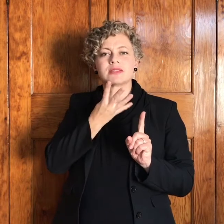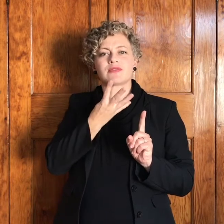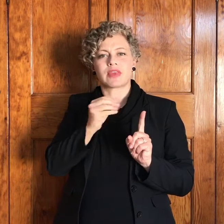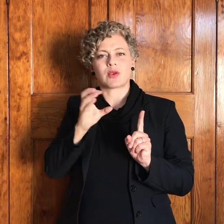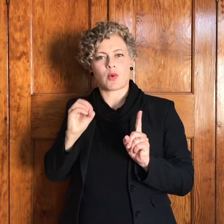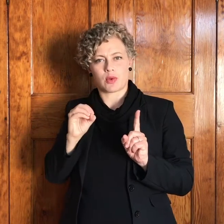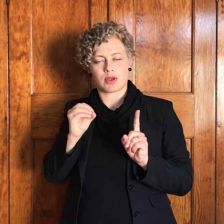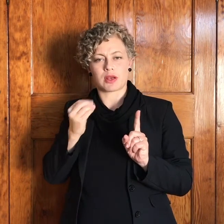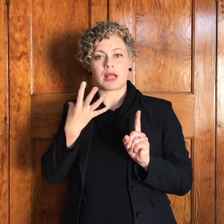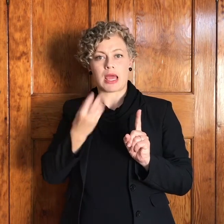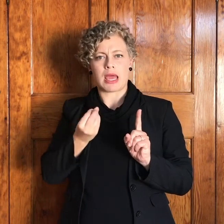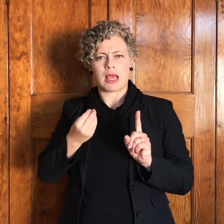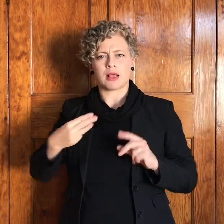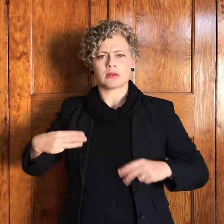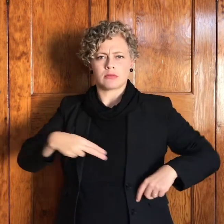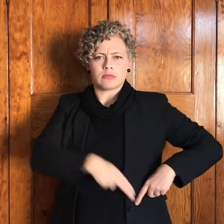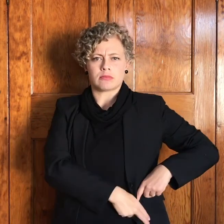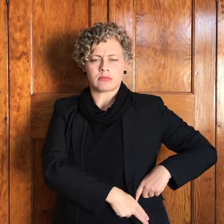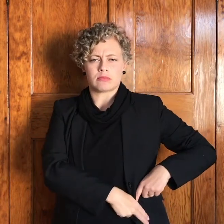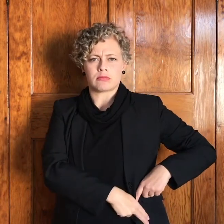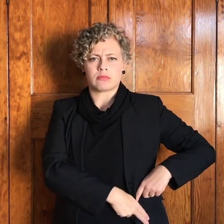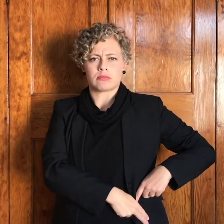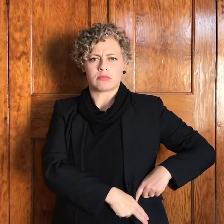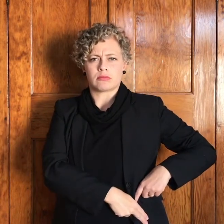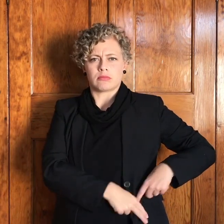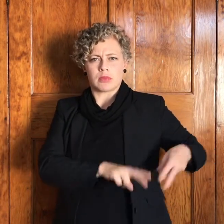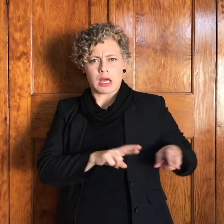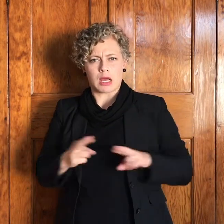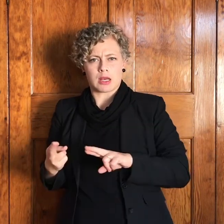en nou by die jabbok revier of jabbok spruit